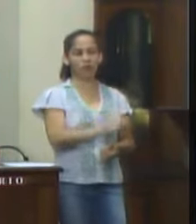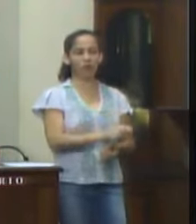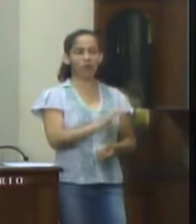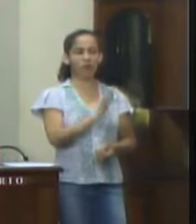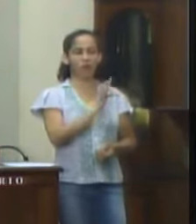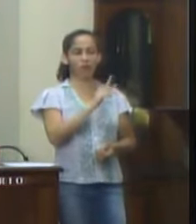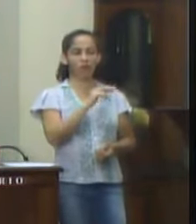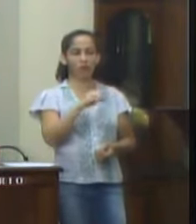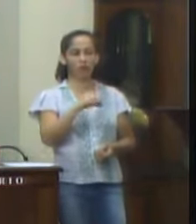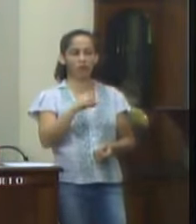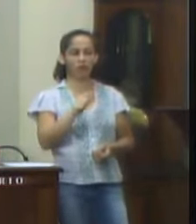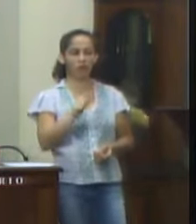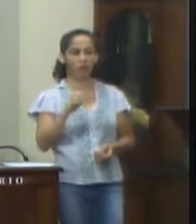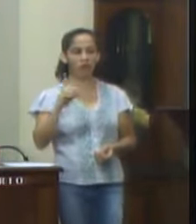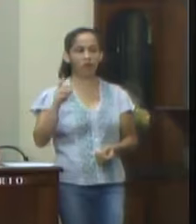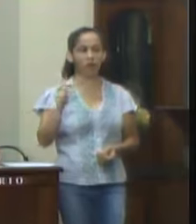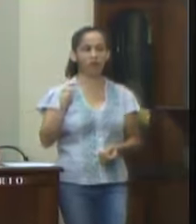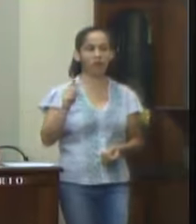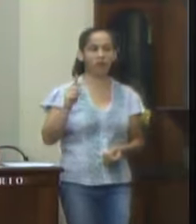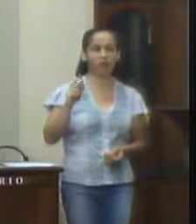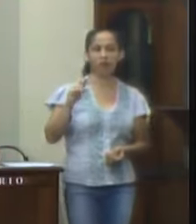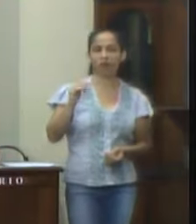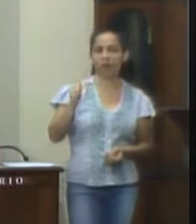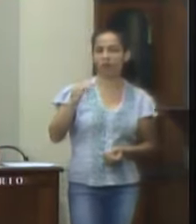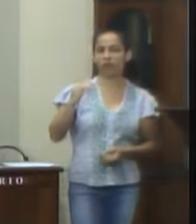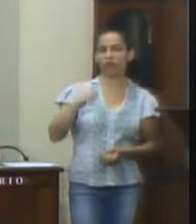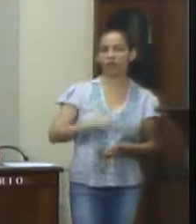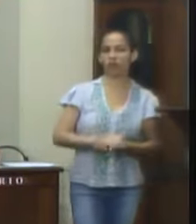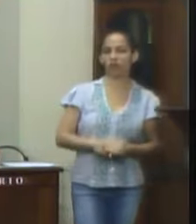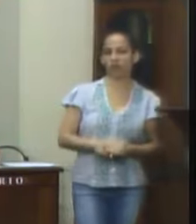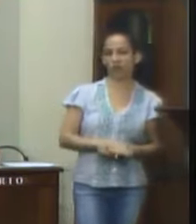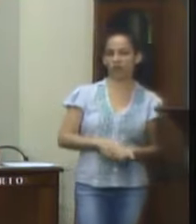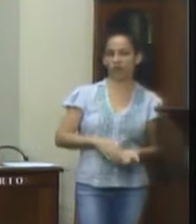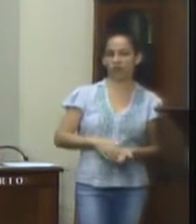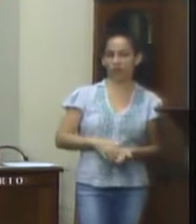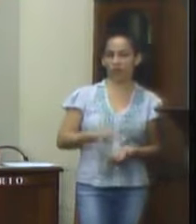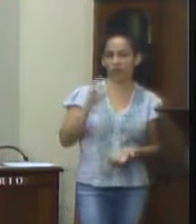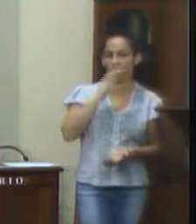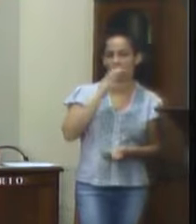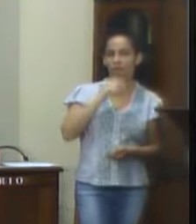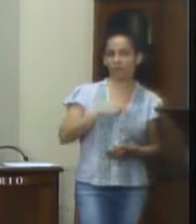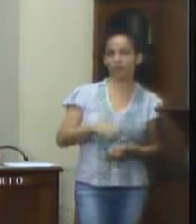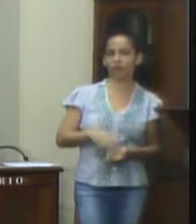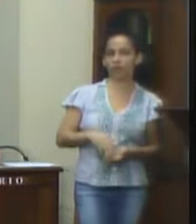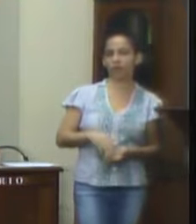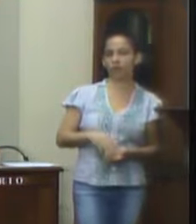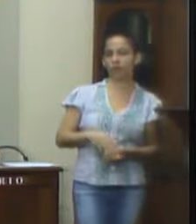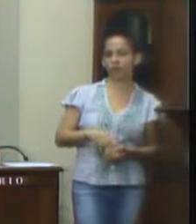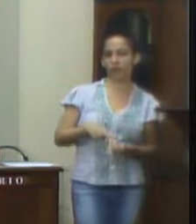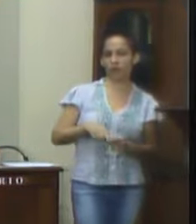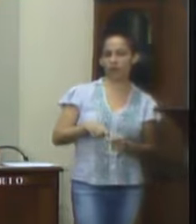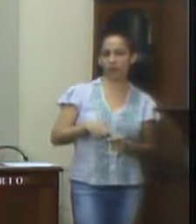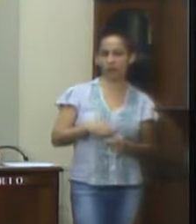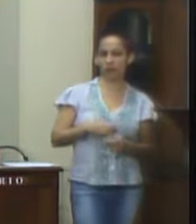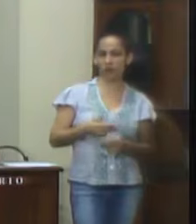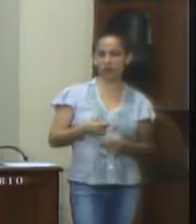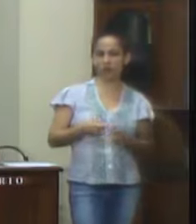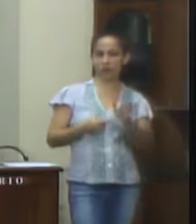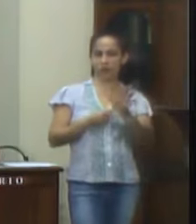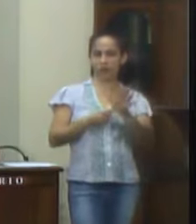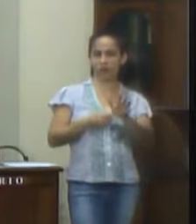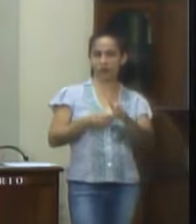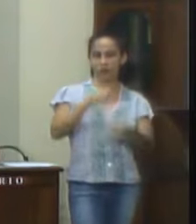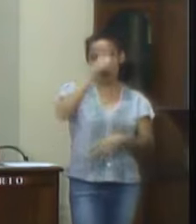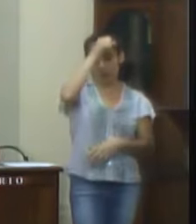combinado com 141 do regimento interno, o envio da presente indicação em caráter de urgência, para fingir indicar ao excelentíssimo senhor prefeito